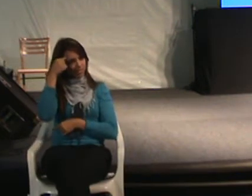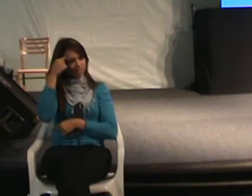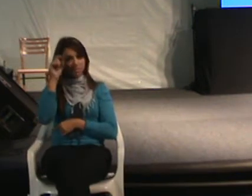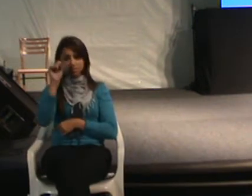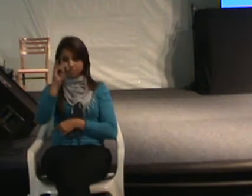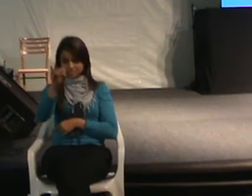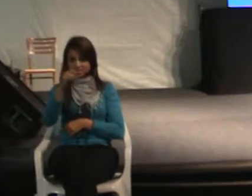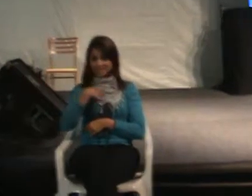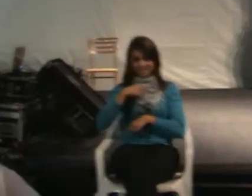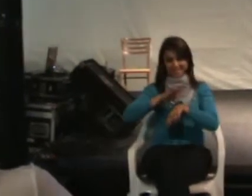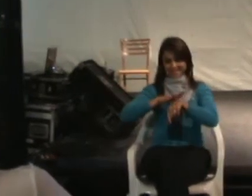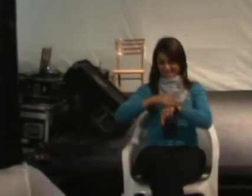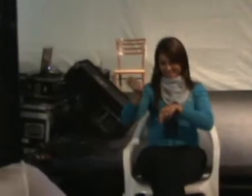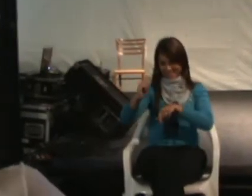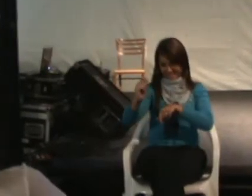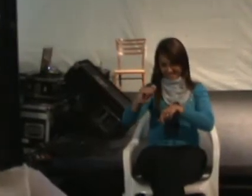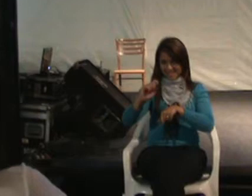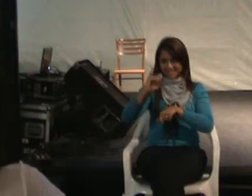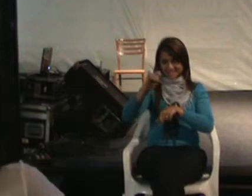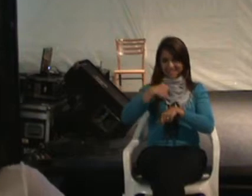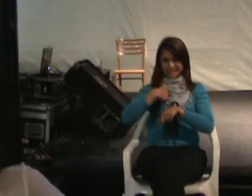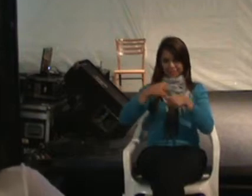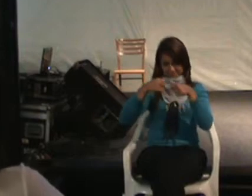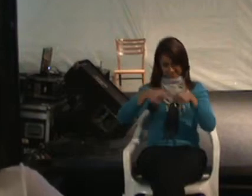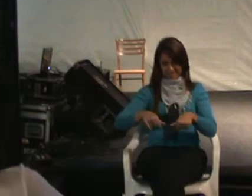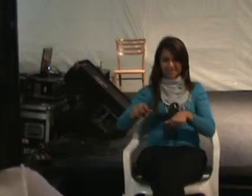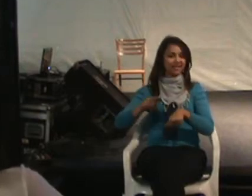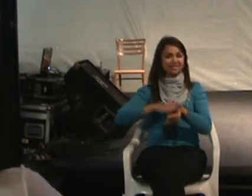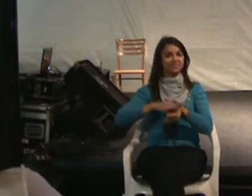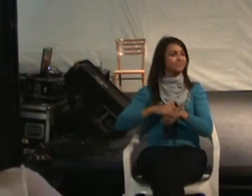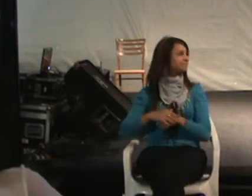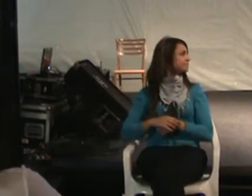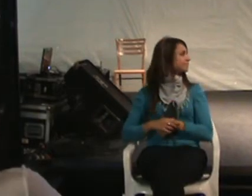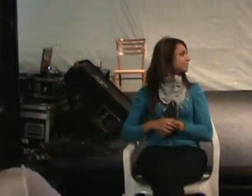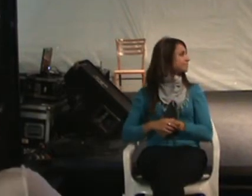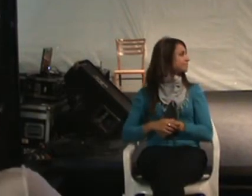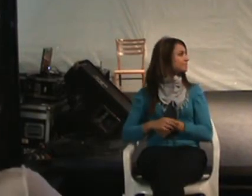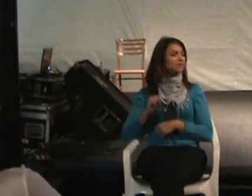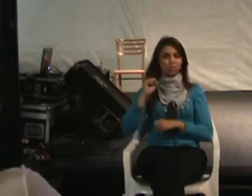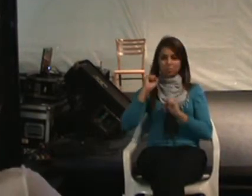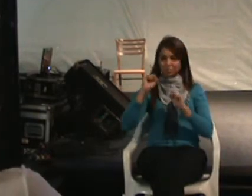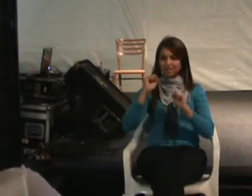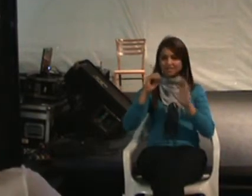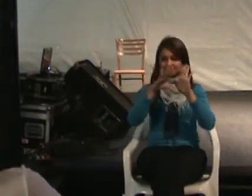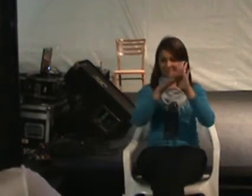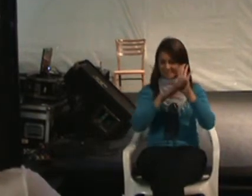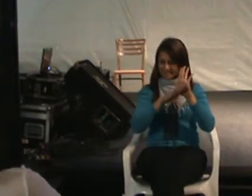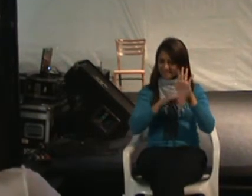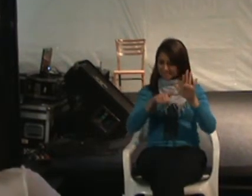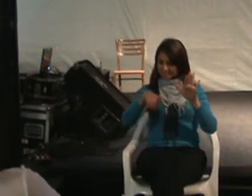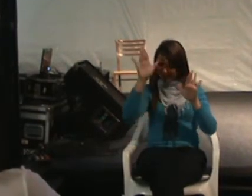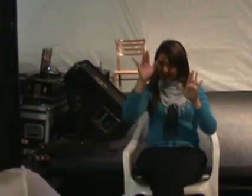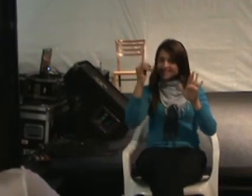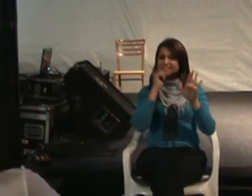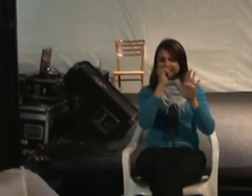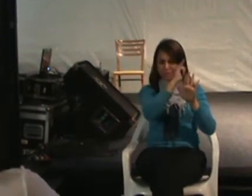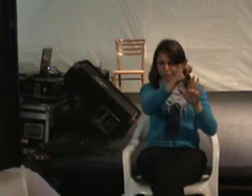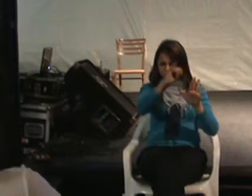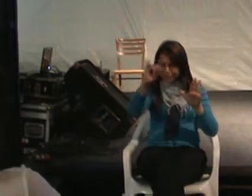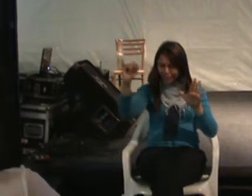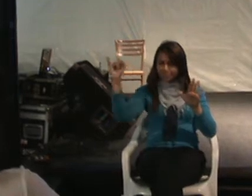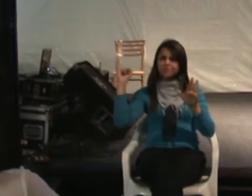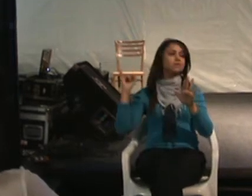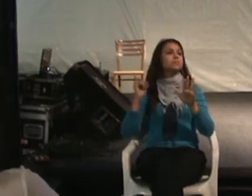eu tivesse mais tempo, pudesse passar mais informações para vocês? Pudesse passar mais informações?